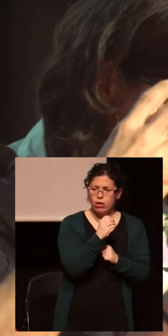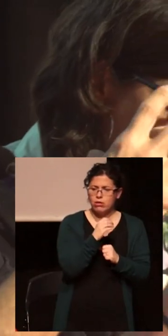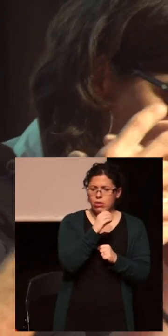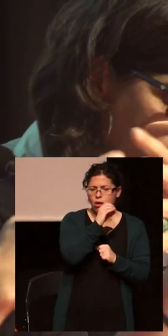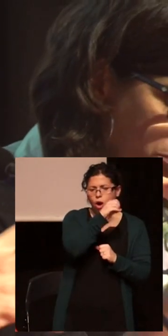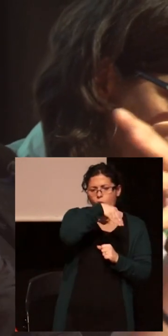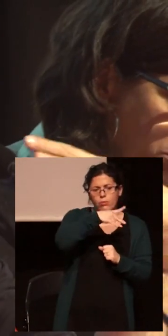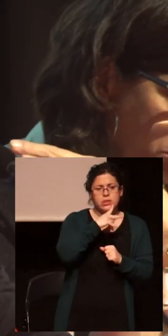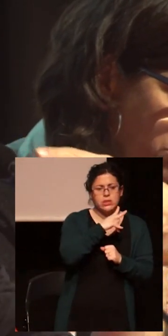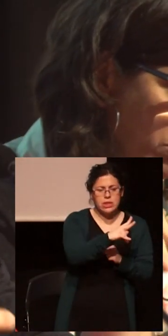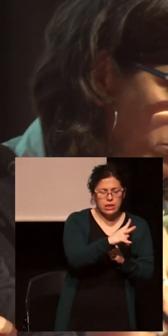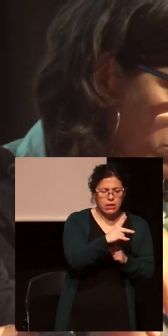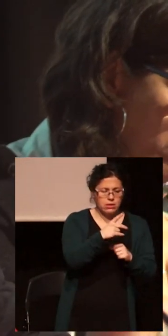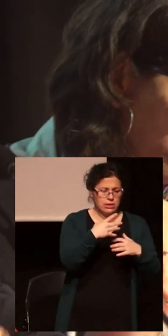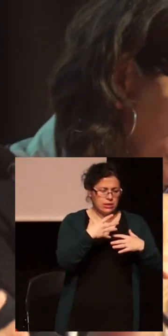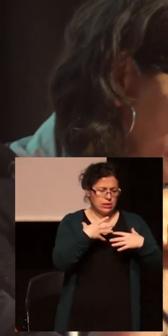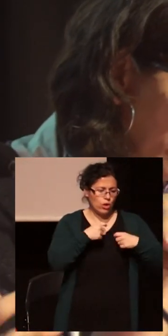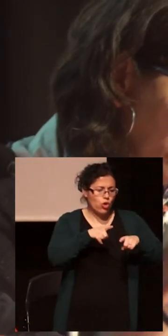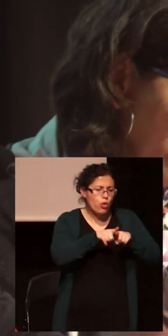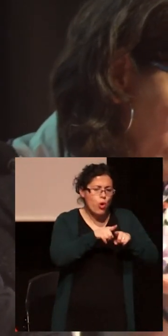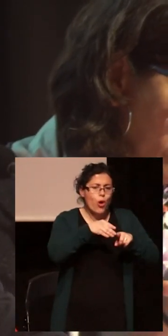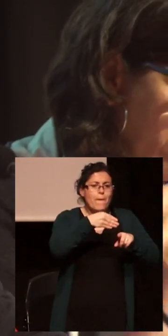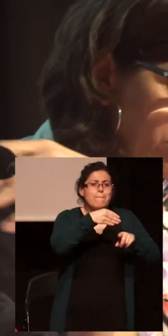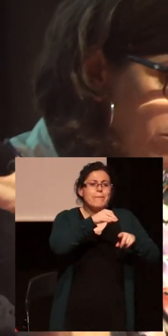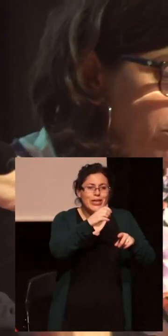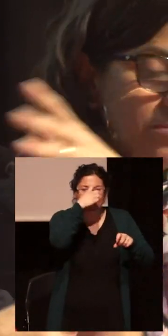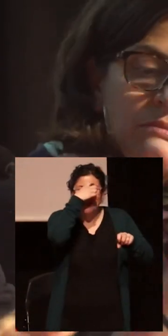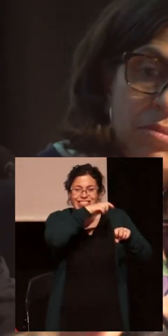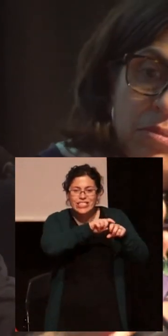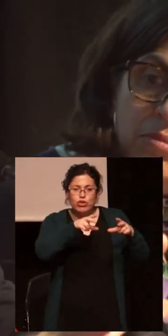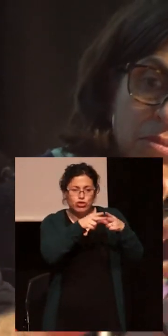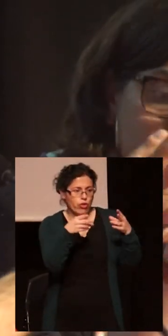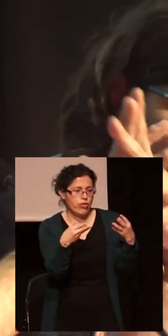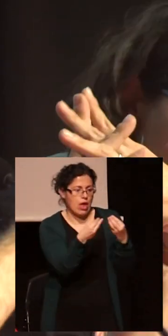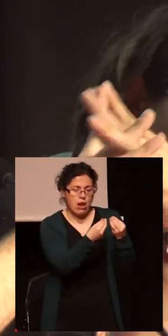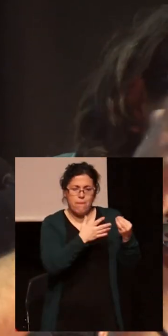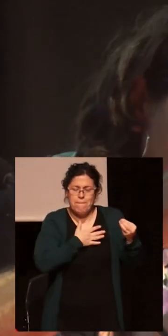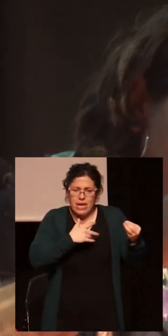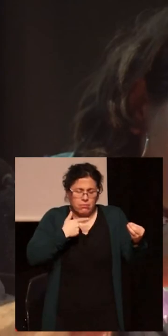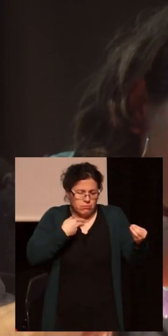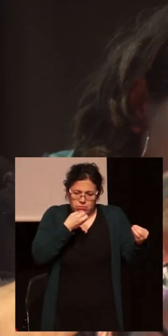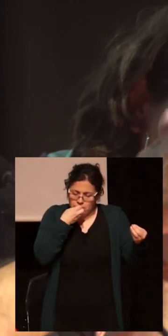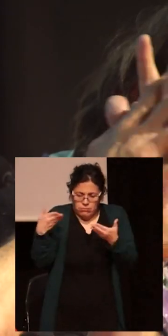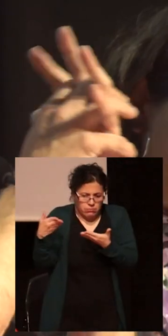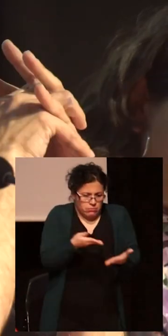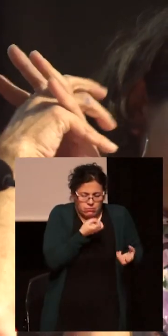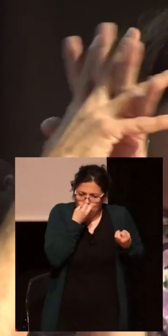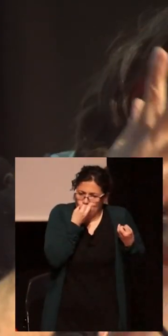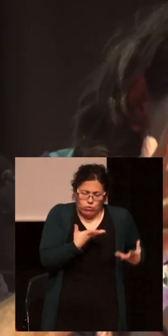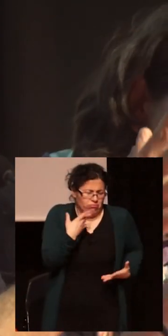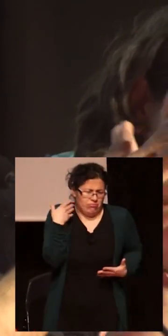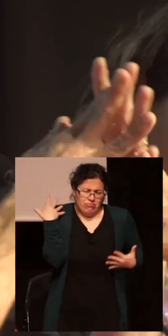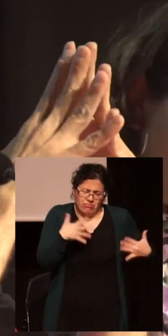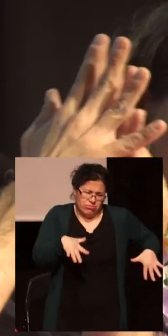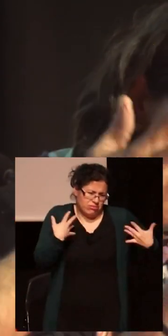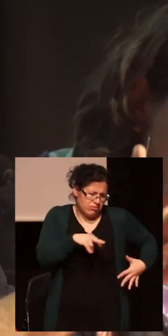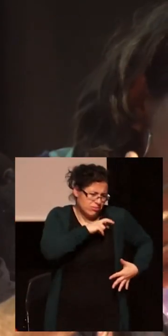biopsicosocial, a mí lo que me preocupa de estos planteamientos, que bienvenidos sean todas las herramientas como tratamiento,